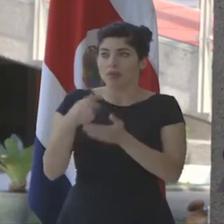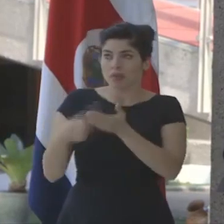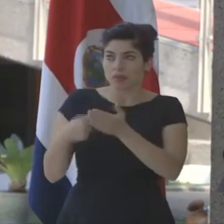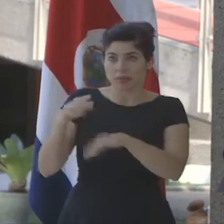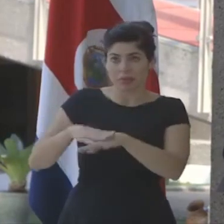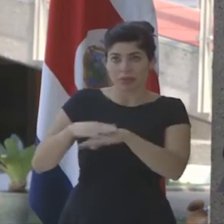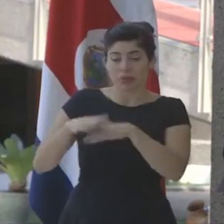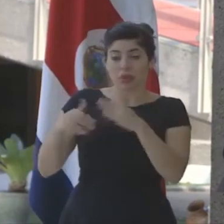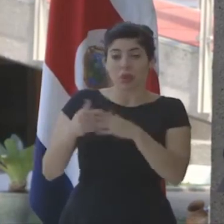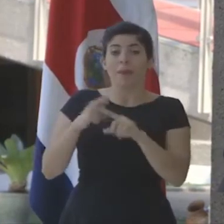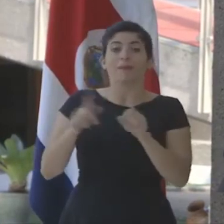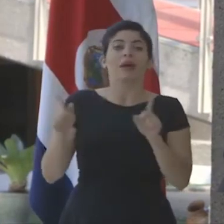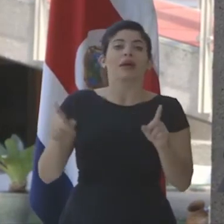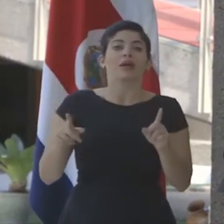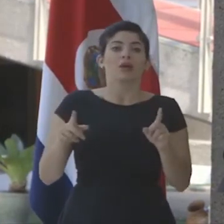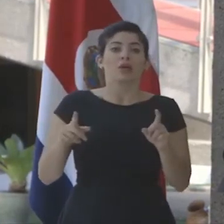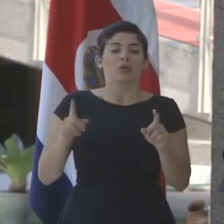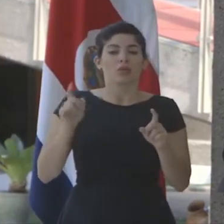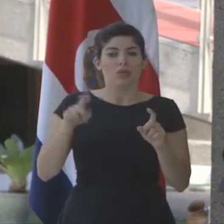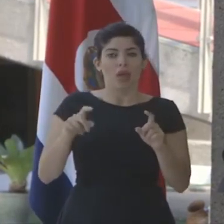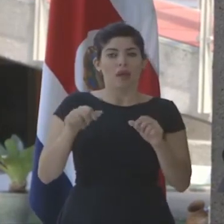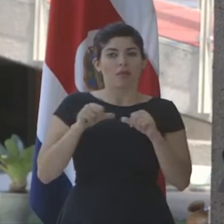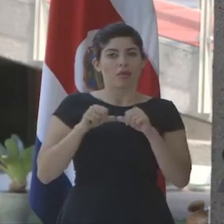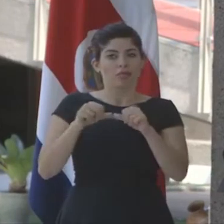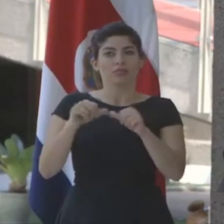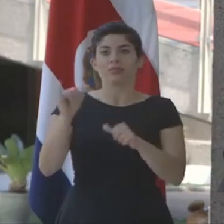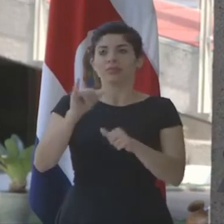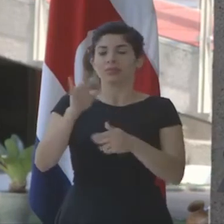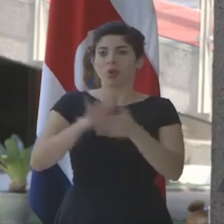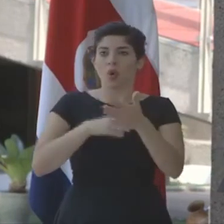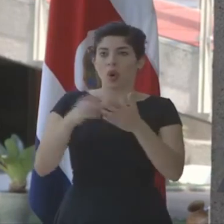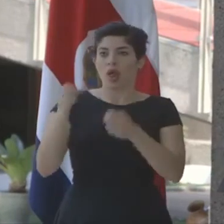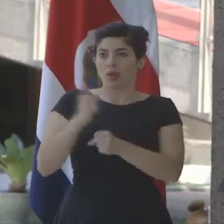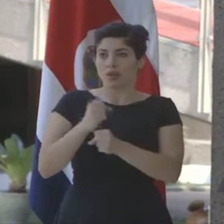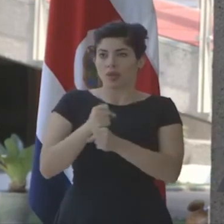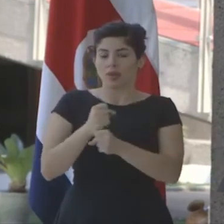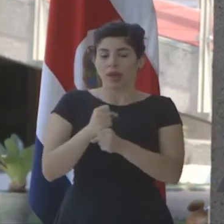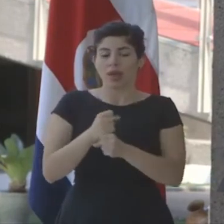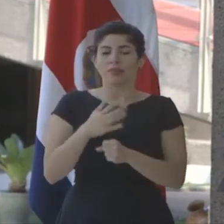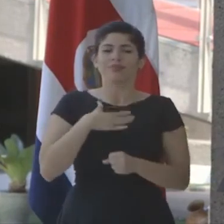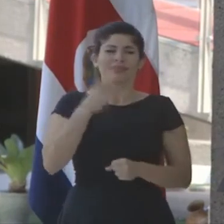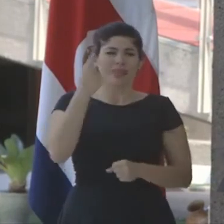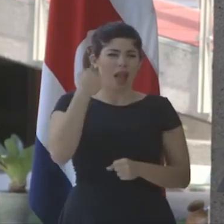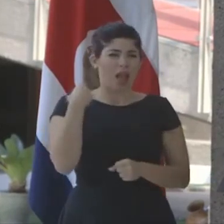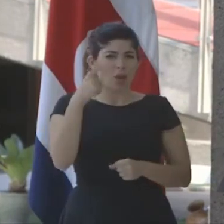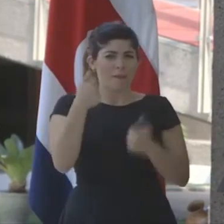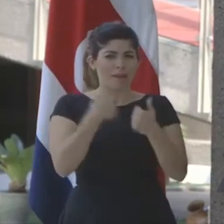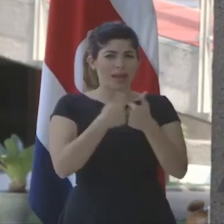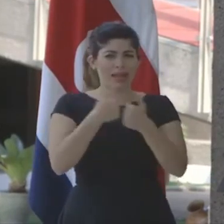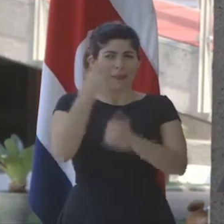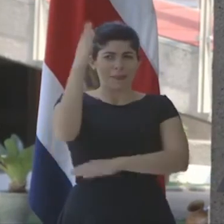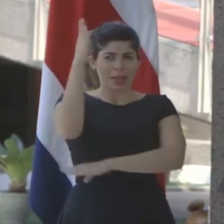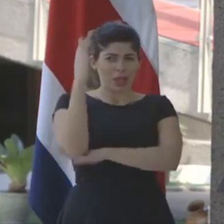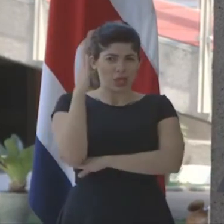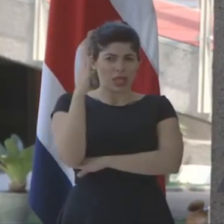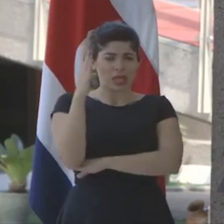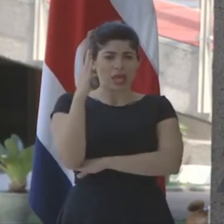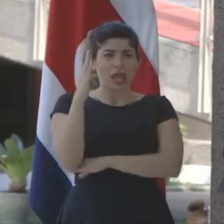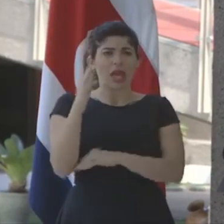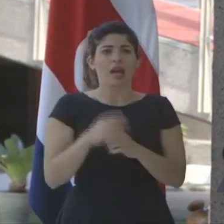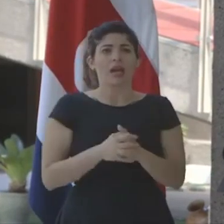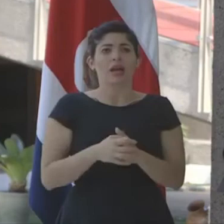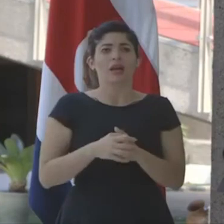instituciones, pero manteniendo los mismos horarios de la jornada. Y entiendo que hay un partido que es el mediodía, sino